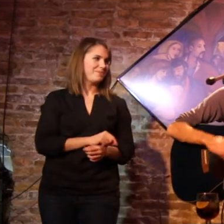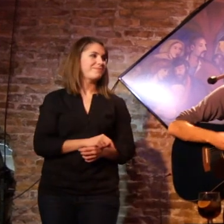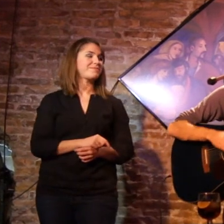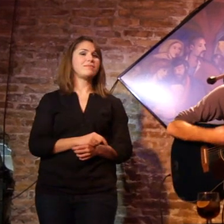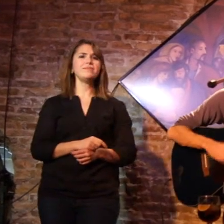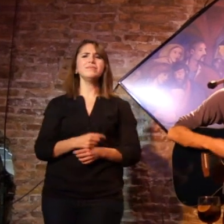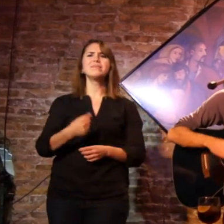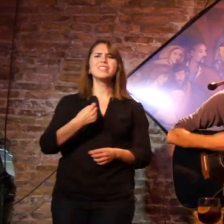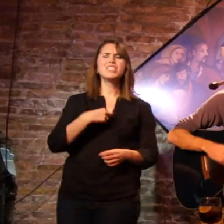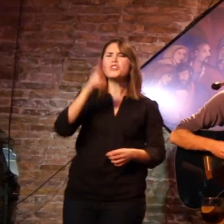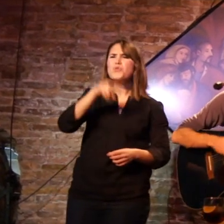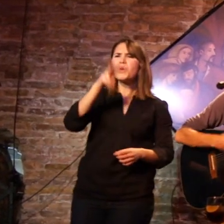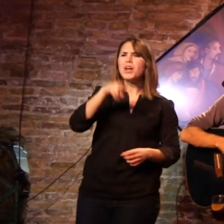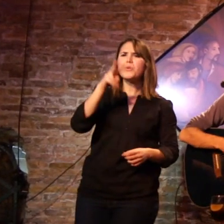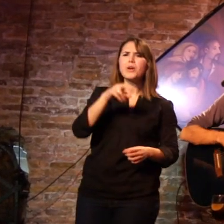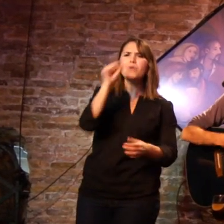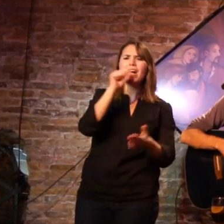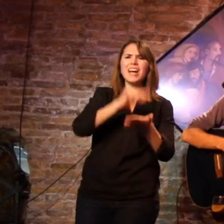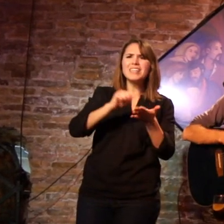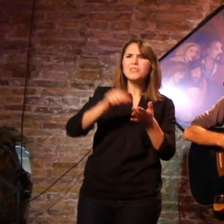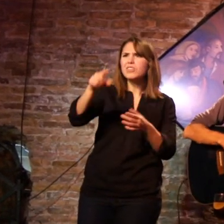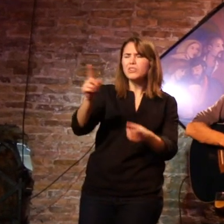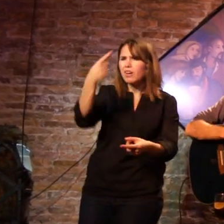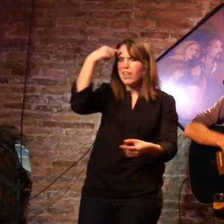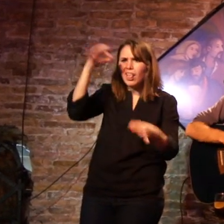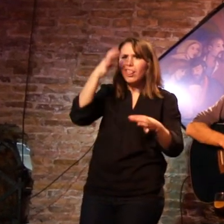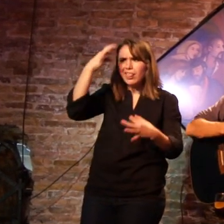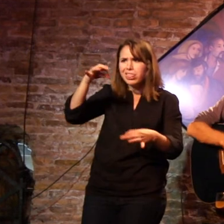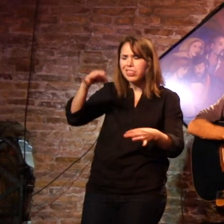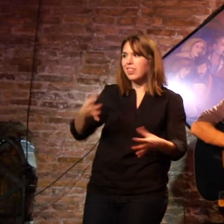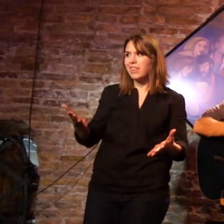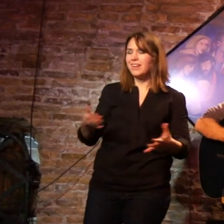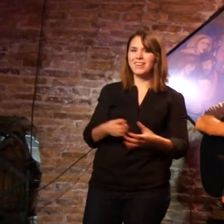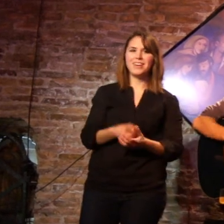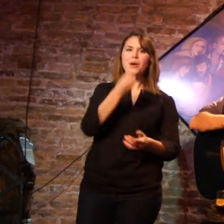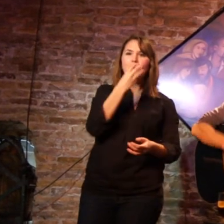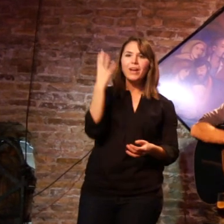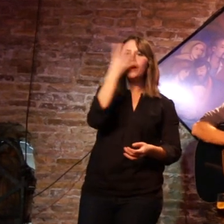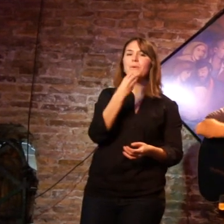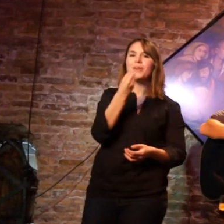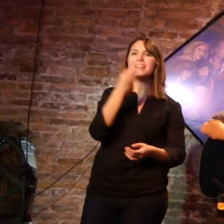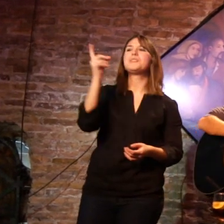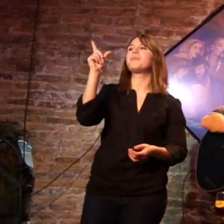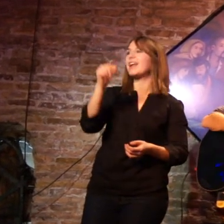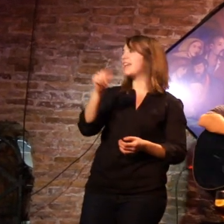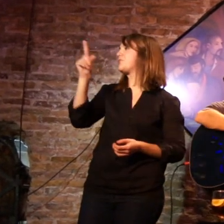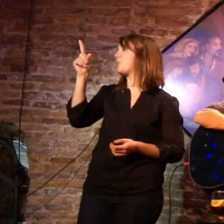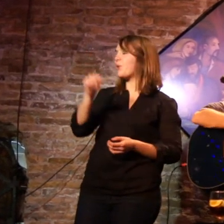Nunca os digáis cuando un canto te diga que es la última. más, nunca os lo creáis. Vamos a probar. Bueno, bonito y barato.